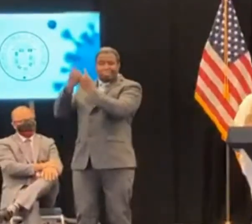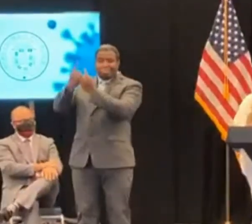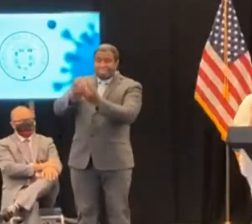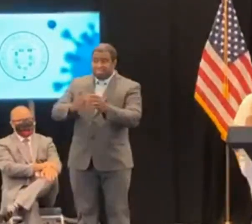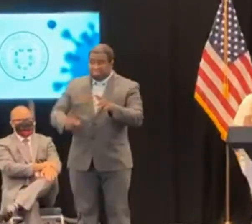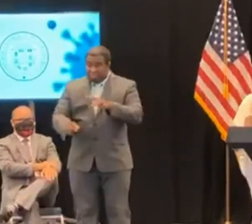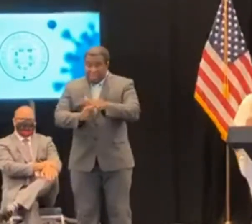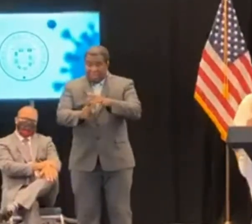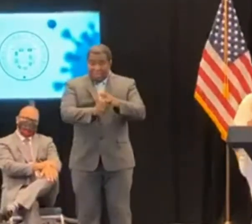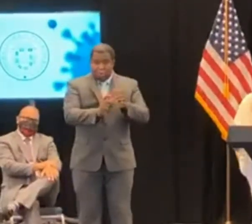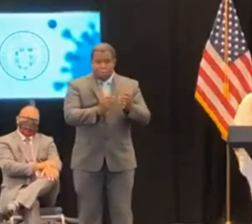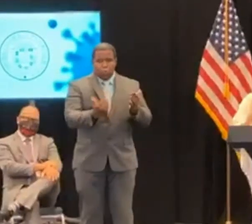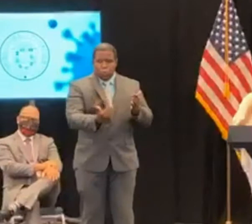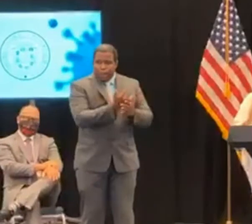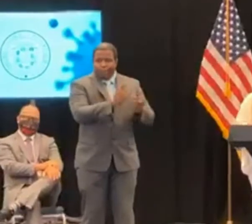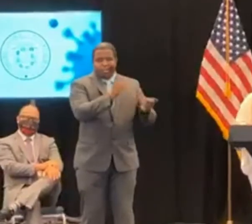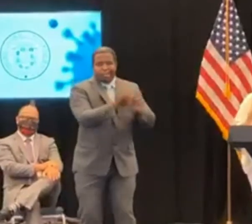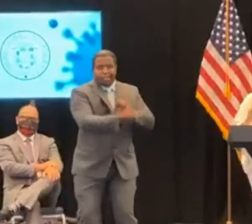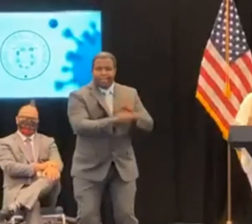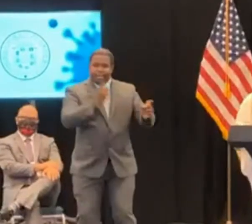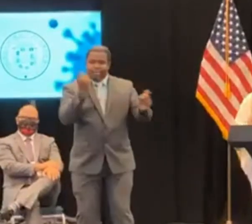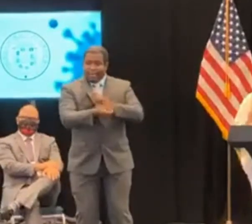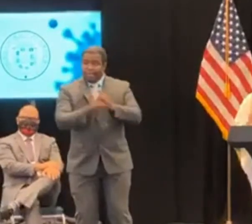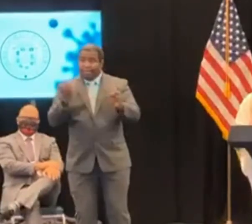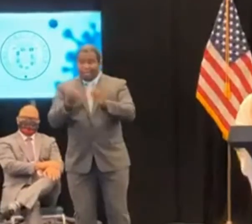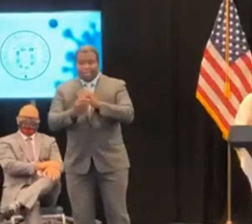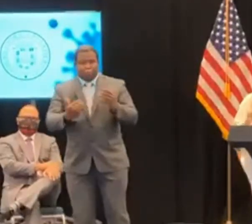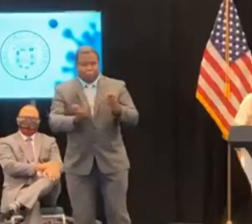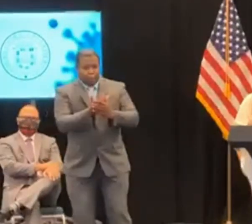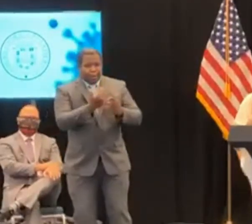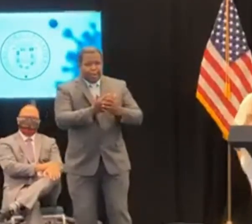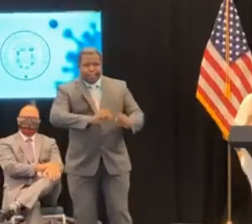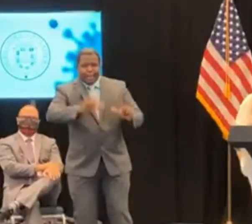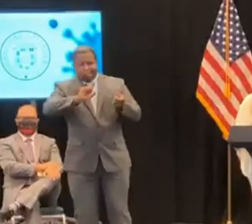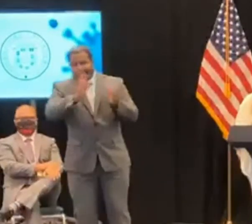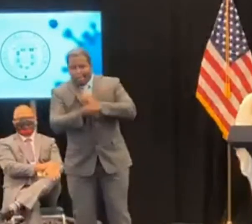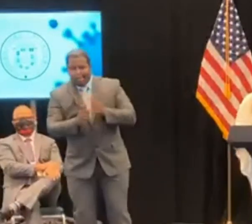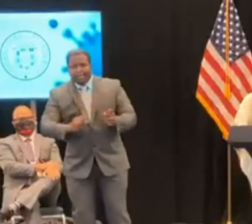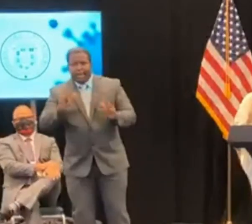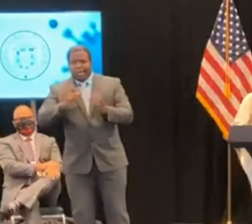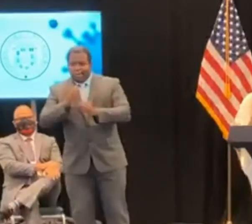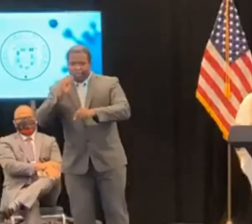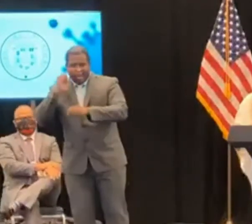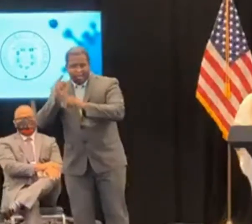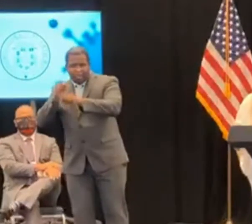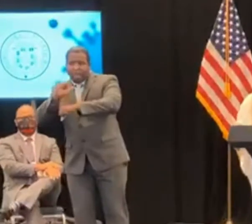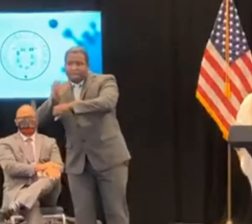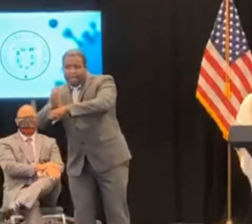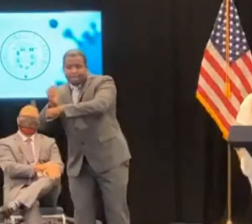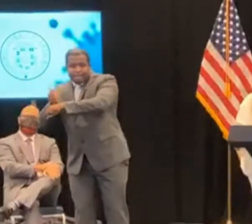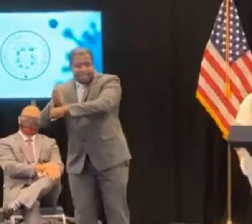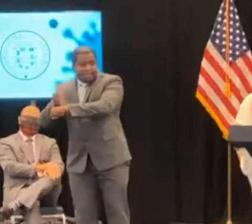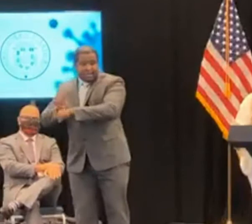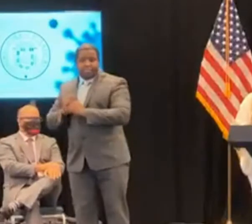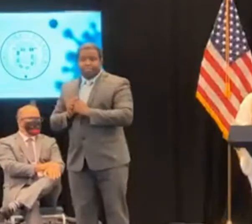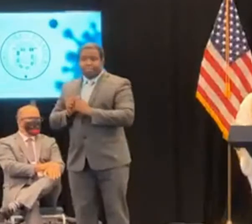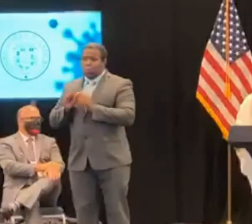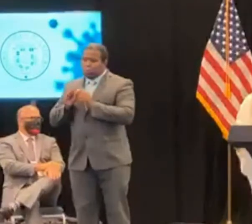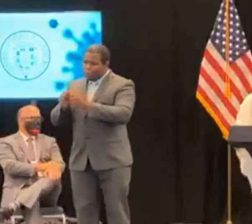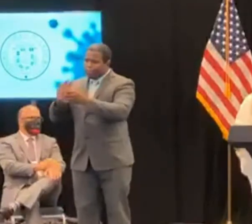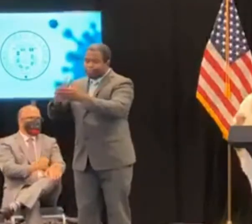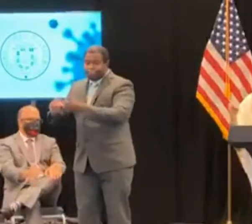hay otra forma que nosotros podamos combatir el COVID-19 que no sea con el uso de la